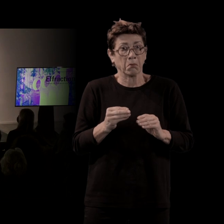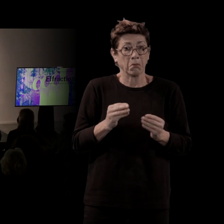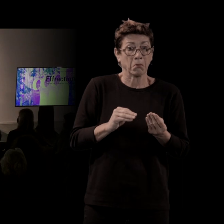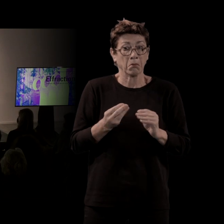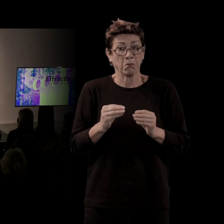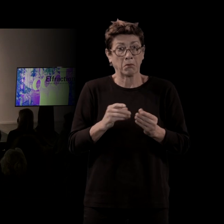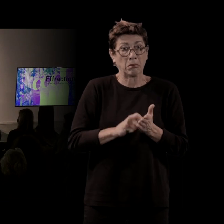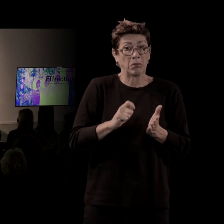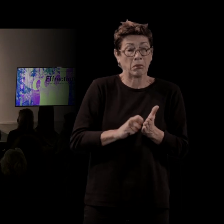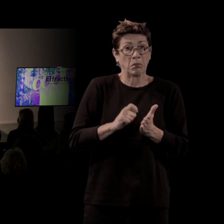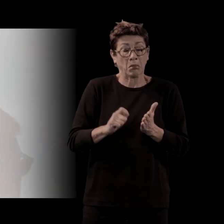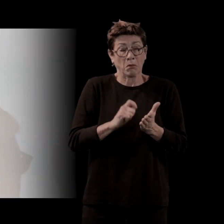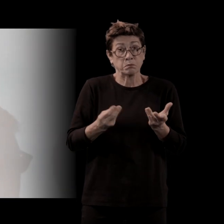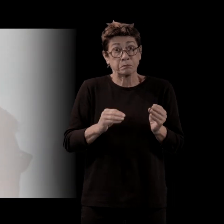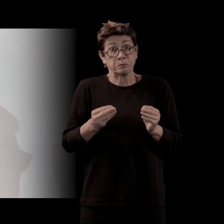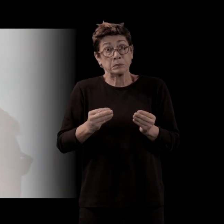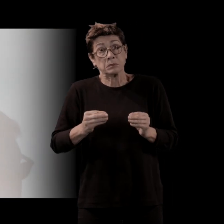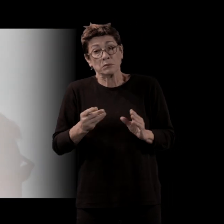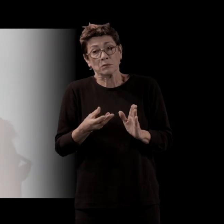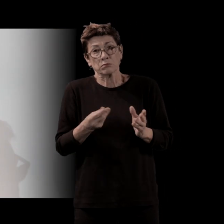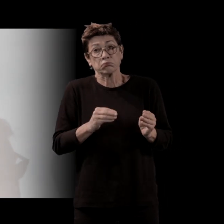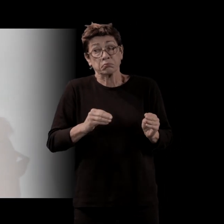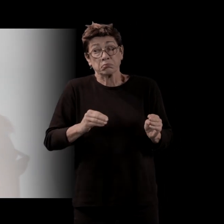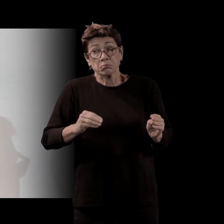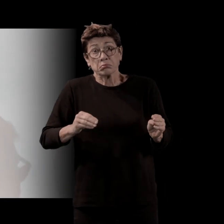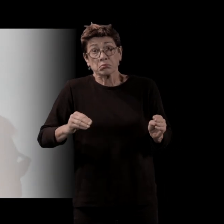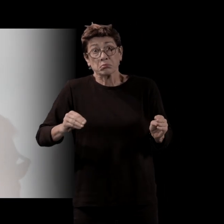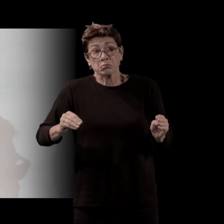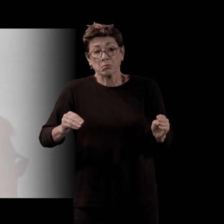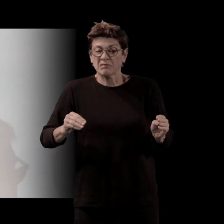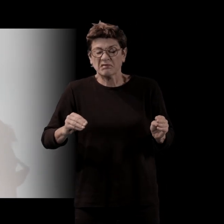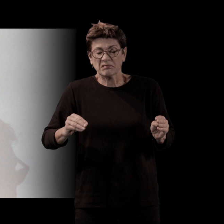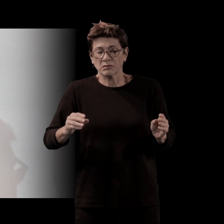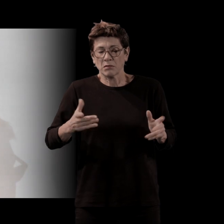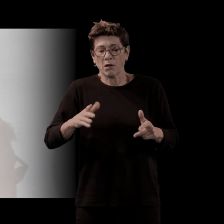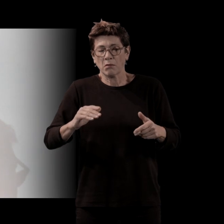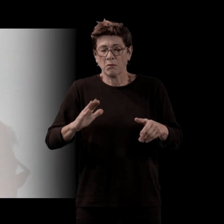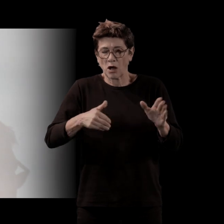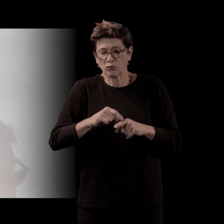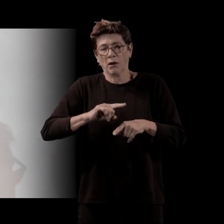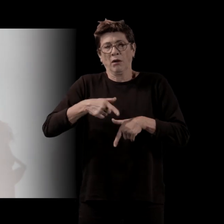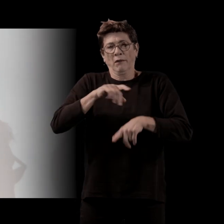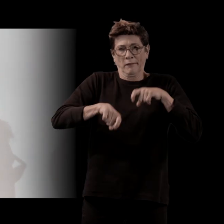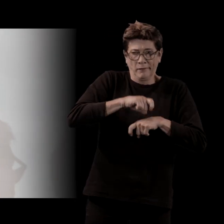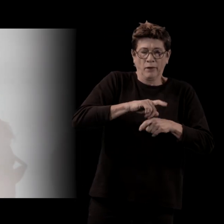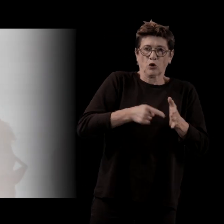exister pour lui-même et on fait le premier jet et ça ne marche encore pas et puis on commence à réécrire et puis il y des choses effectivement qui